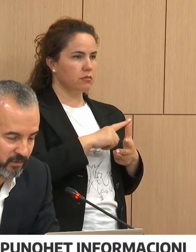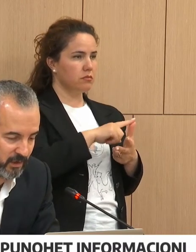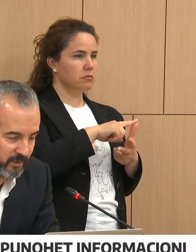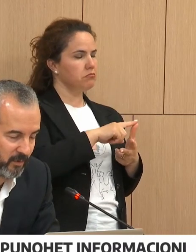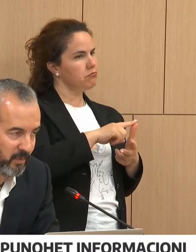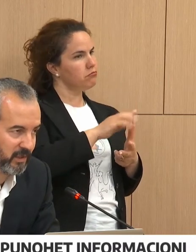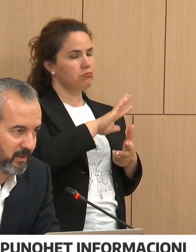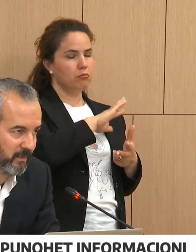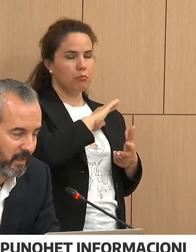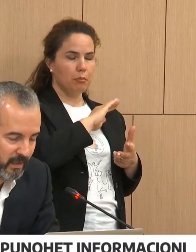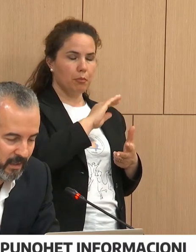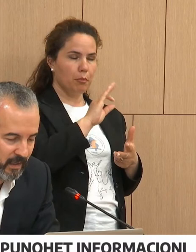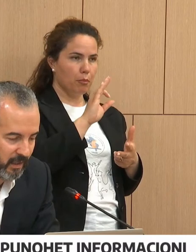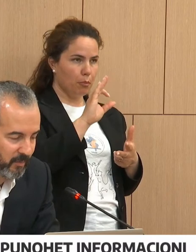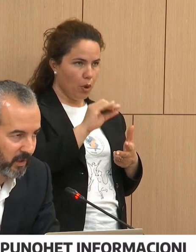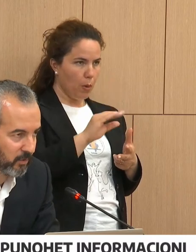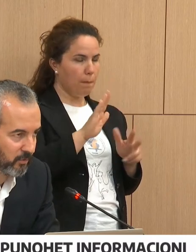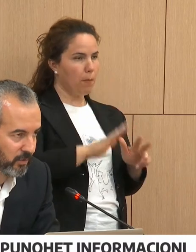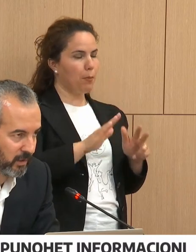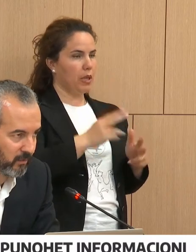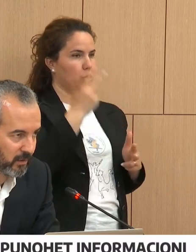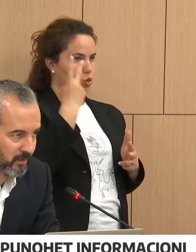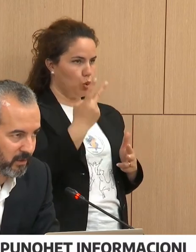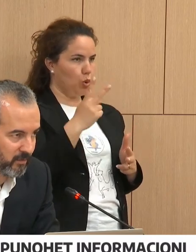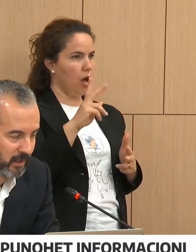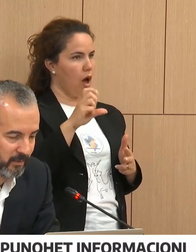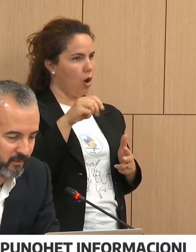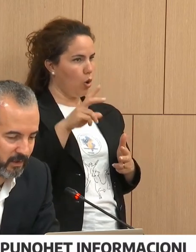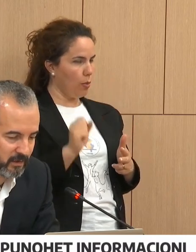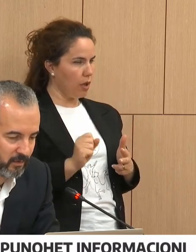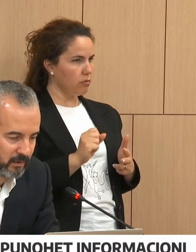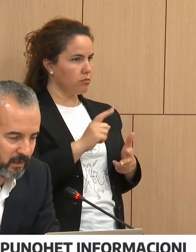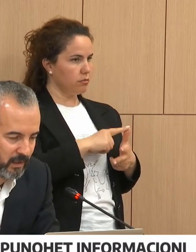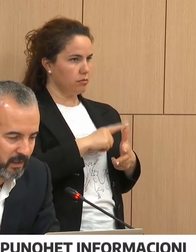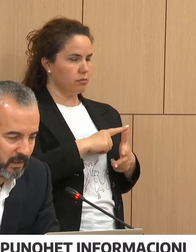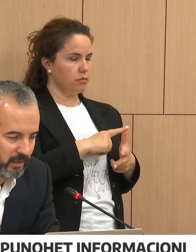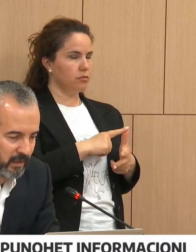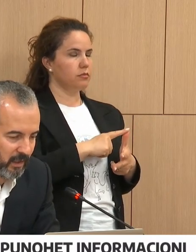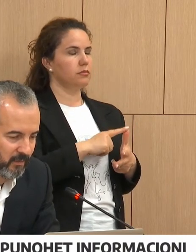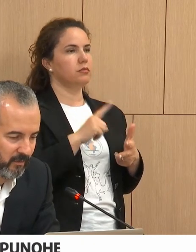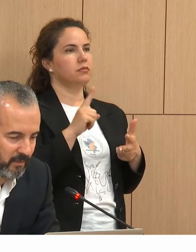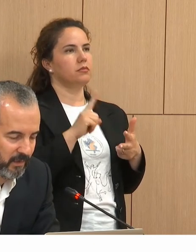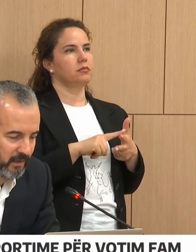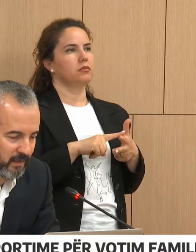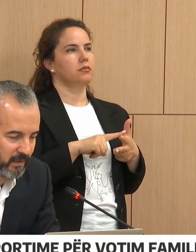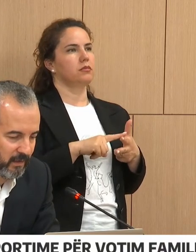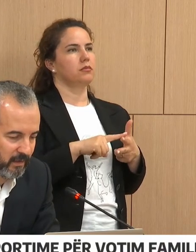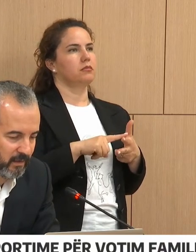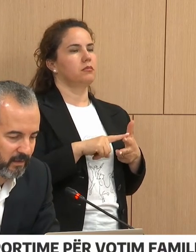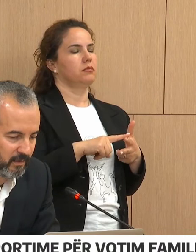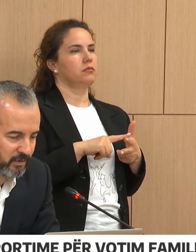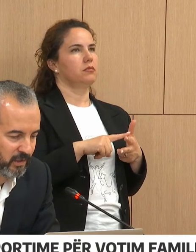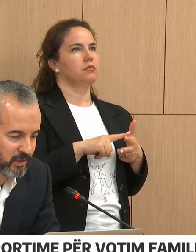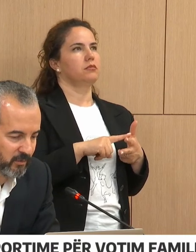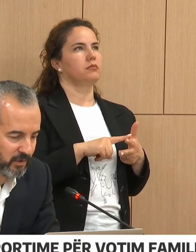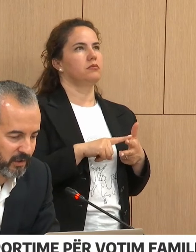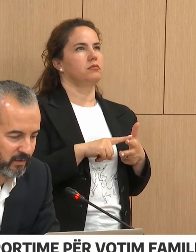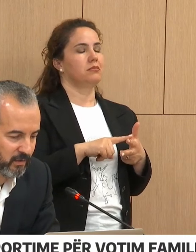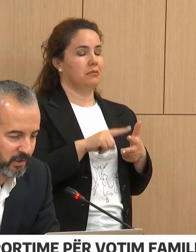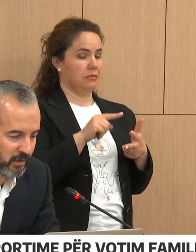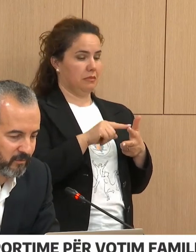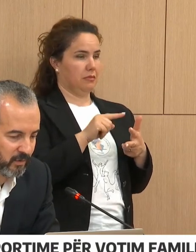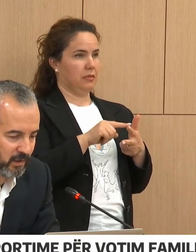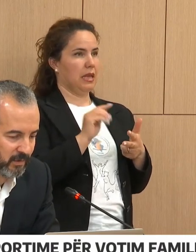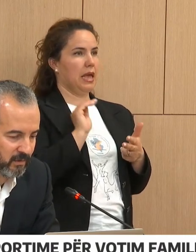votimi, po preasim edhe pra to 2 qëndra votimi që të marjen informacionin, kemi nëbi 60